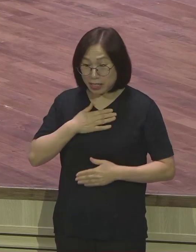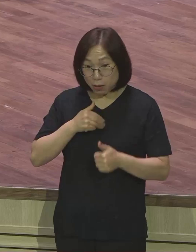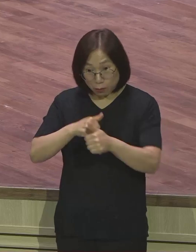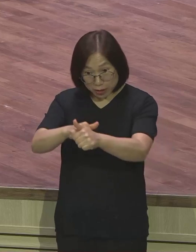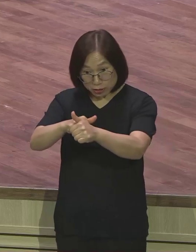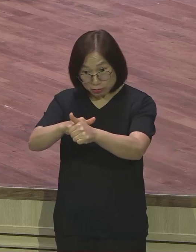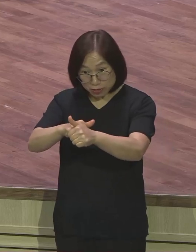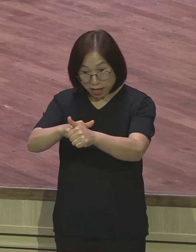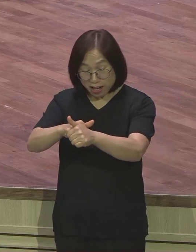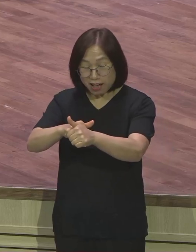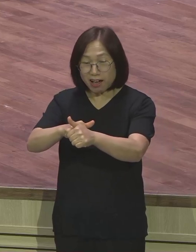거구나